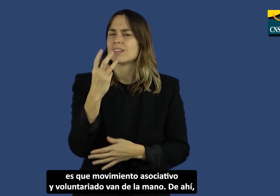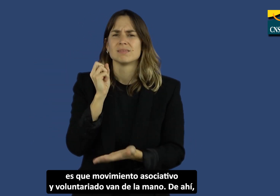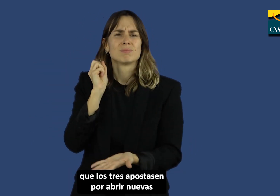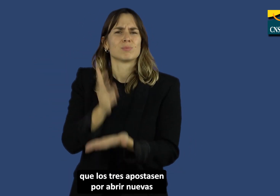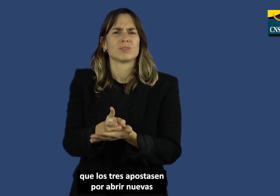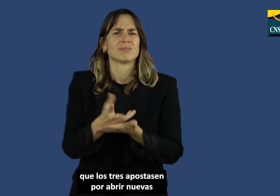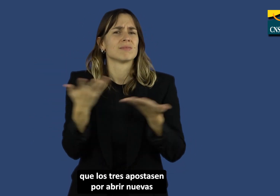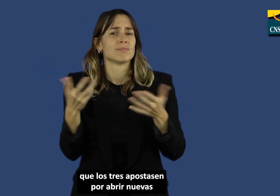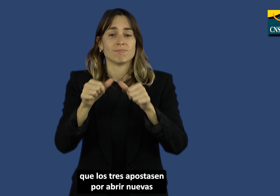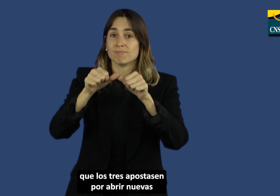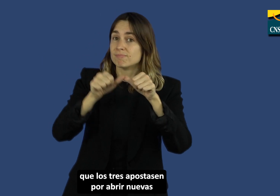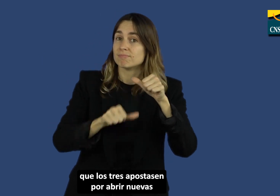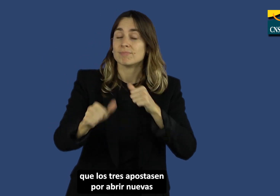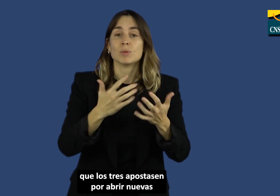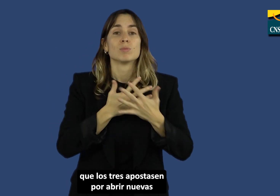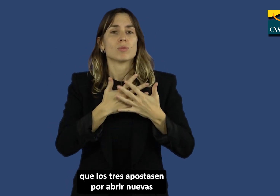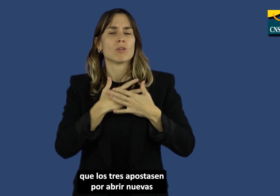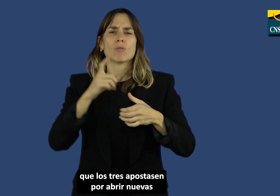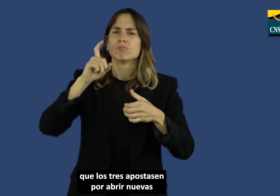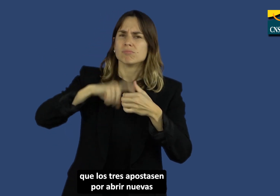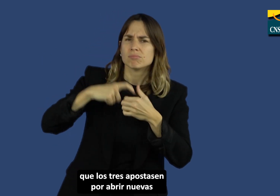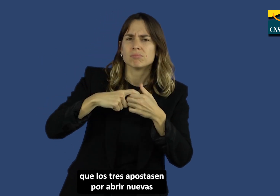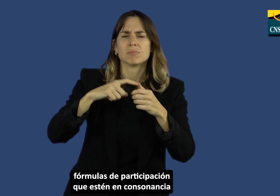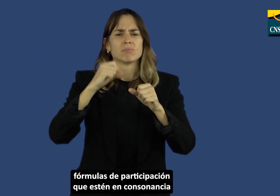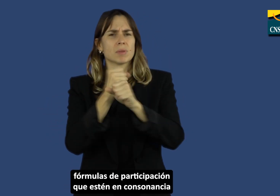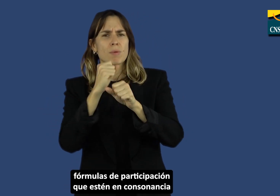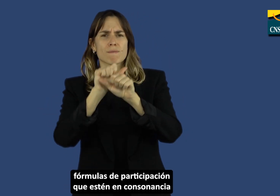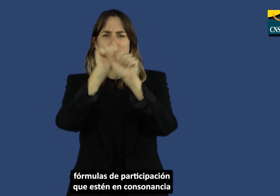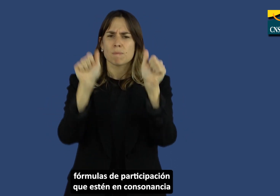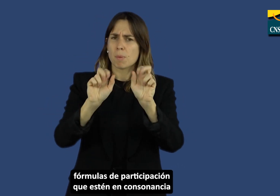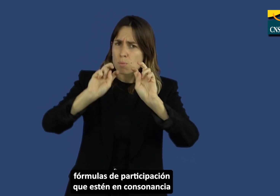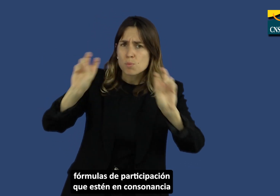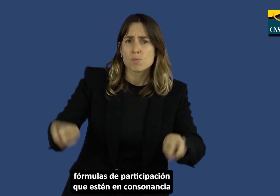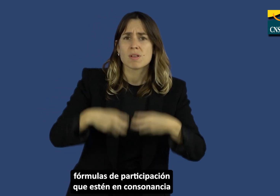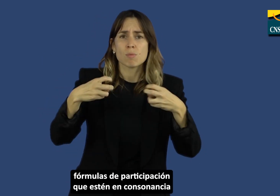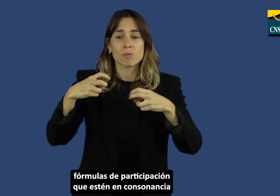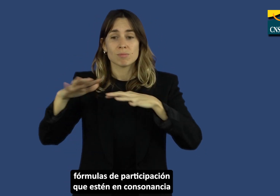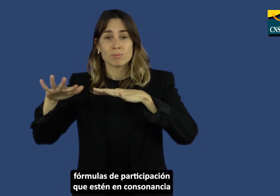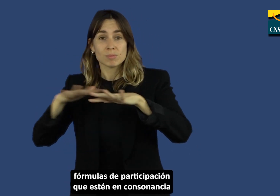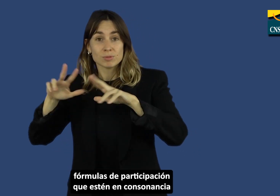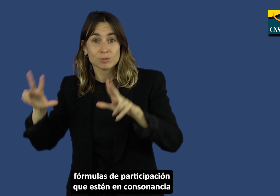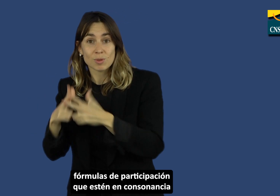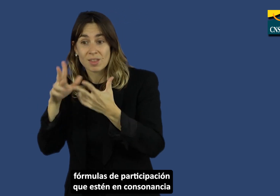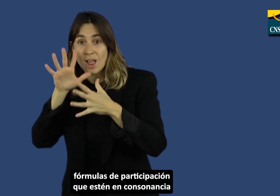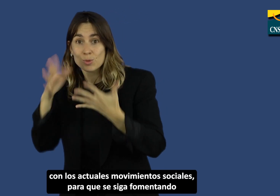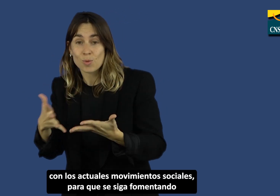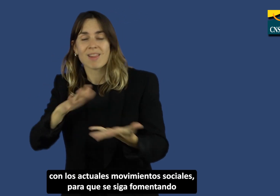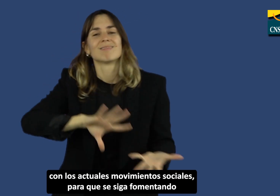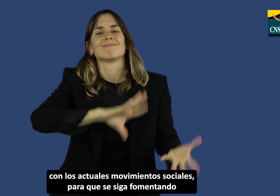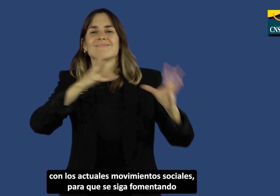van de la mano. De ahí que los tres apostasen por abrir nuevas fórmulas de participación que estén en consonancia